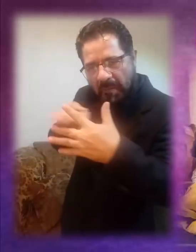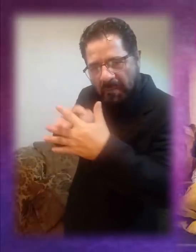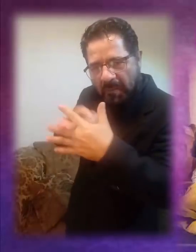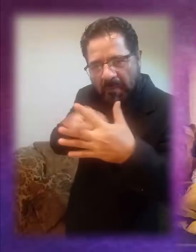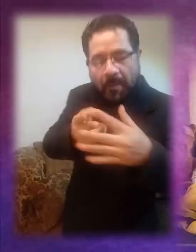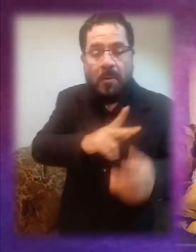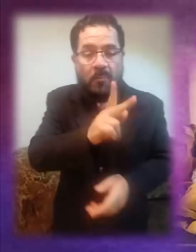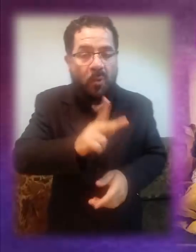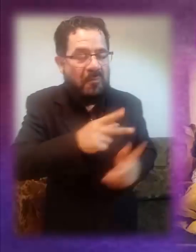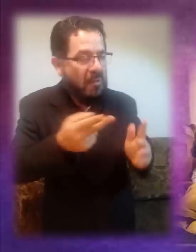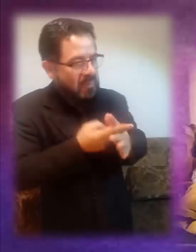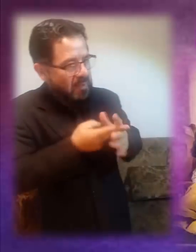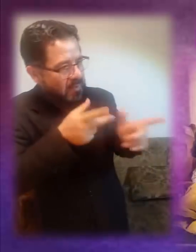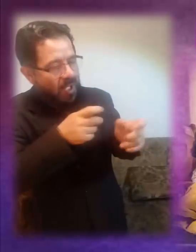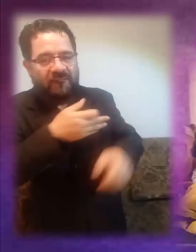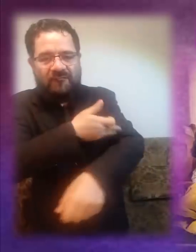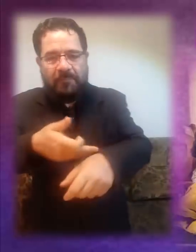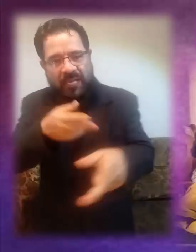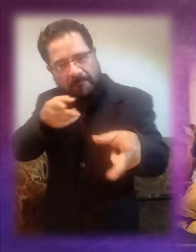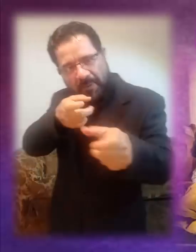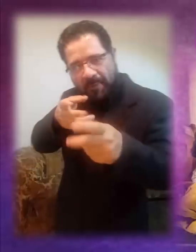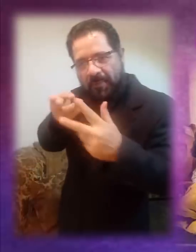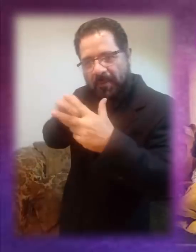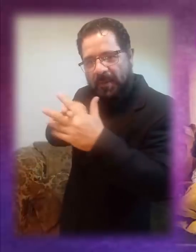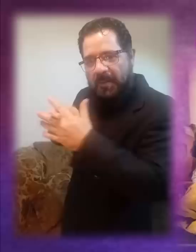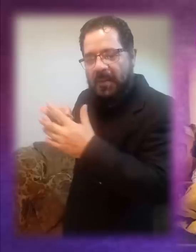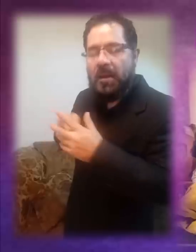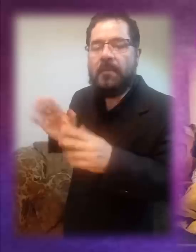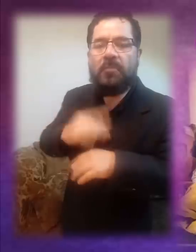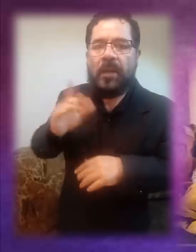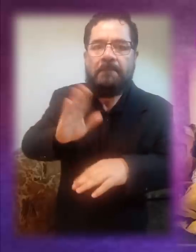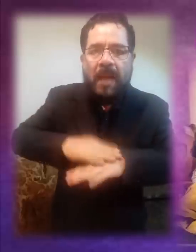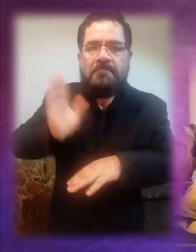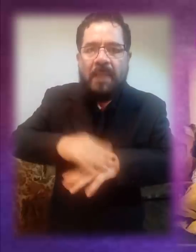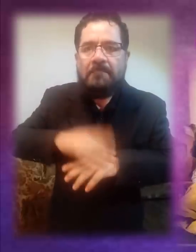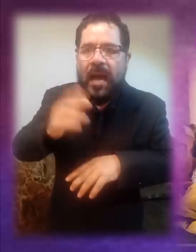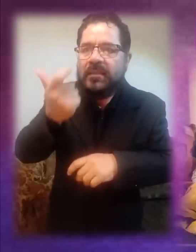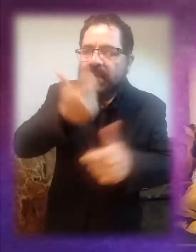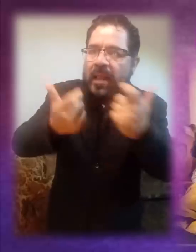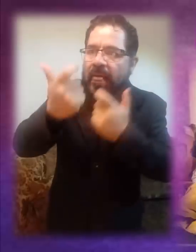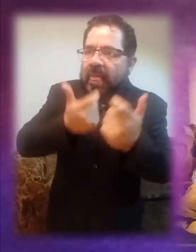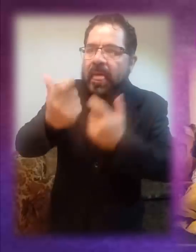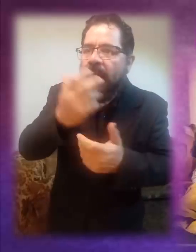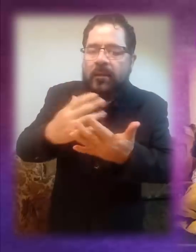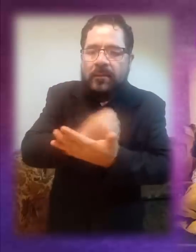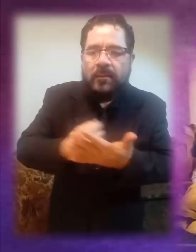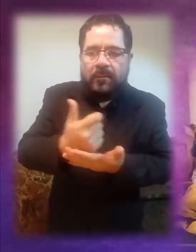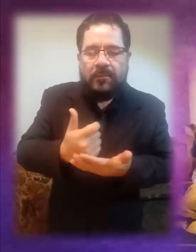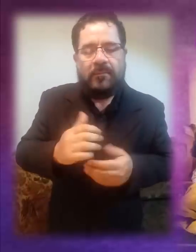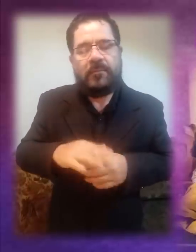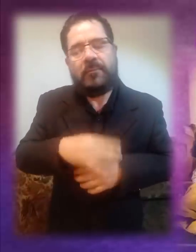almas, que destruyen pueblos y asesinan familias en su loca ambición de más y más dinero.